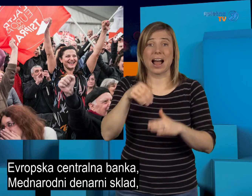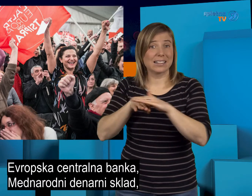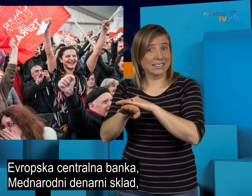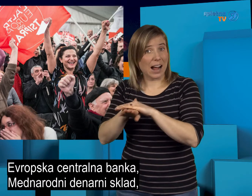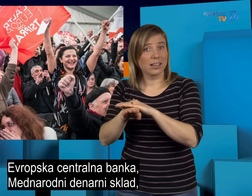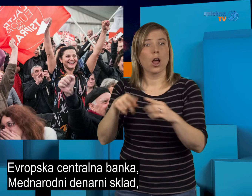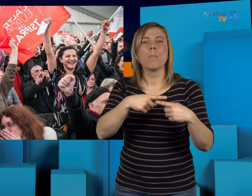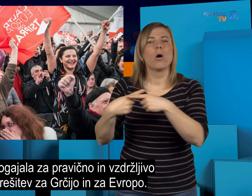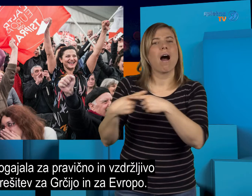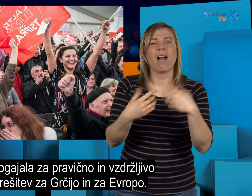Evropo.